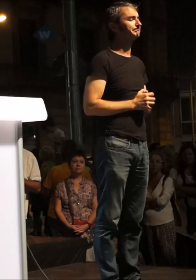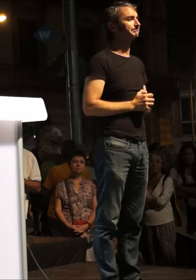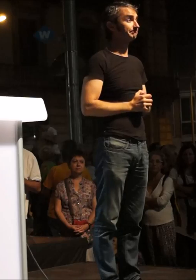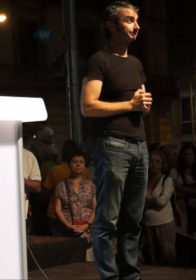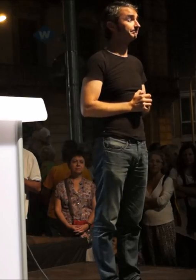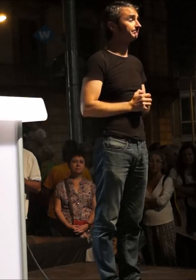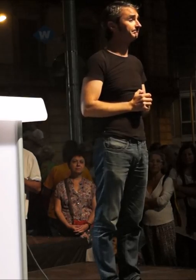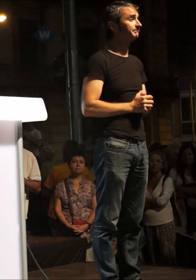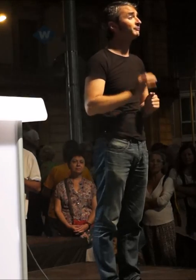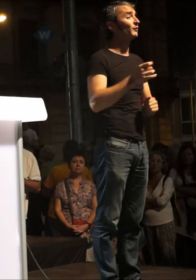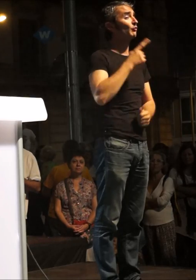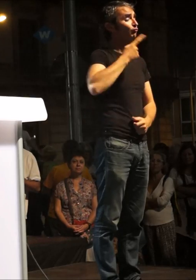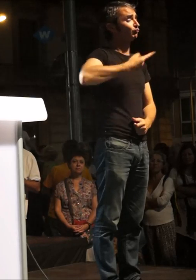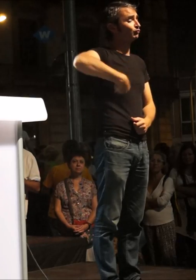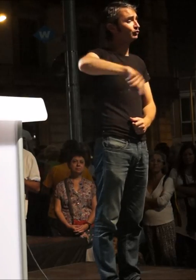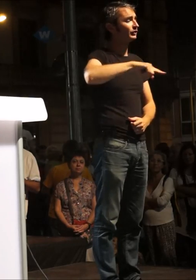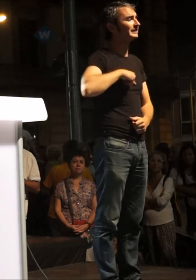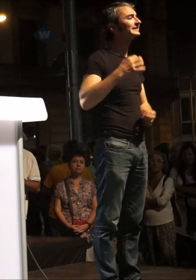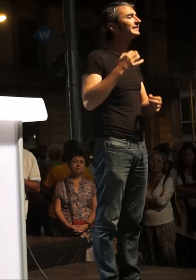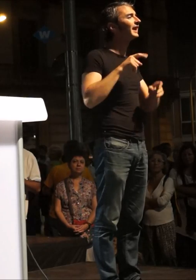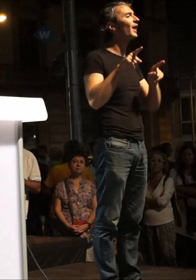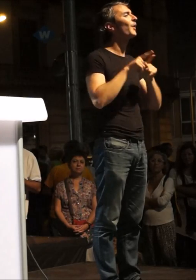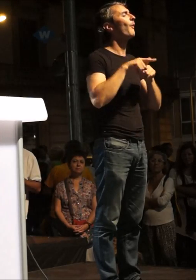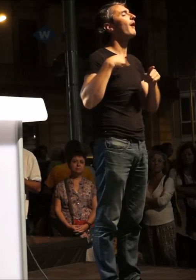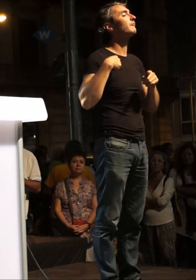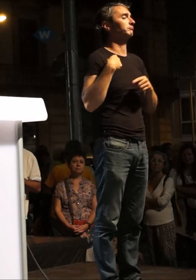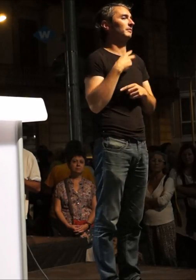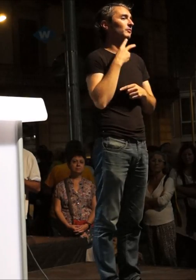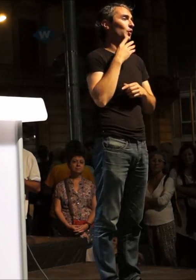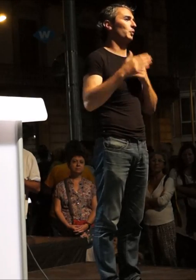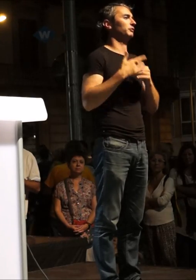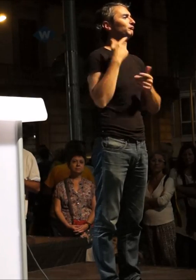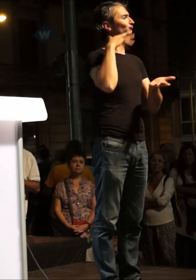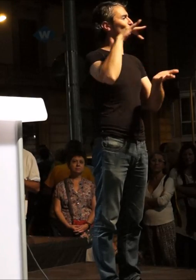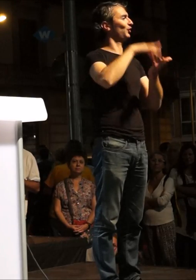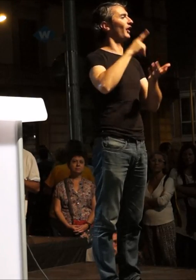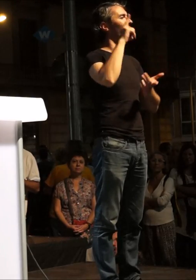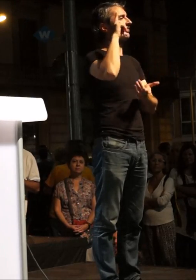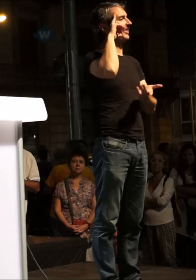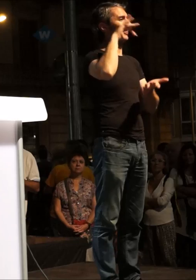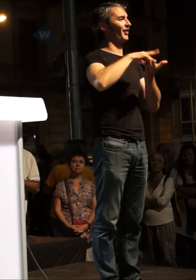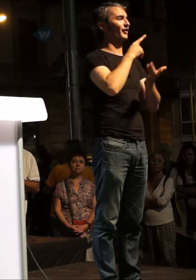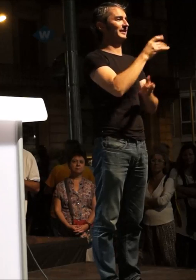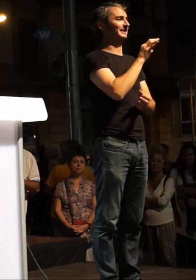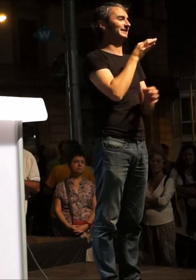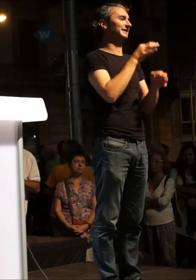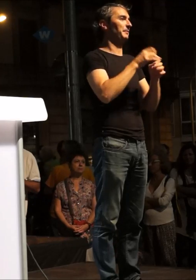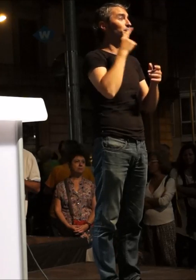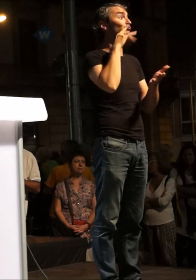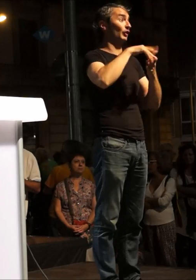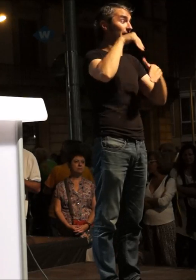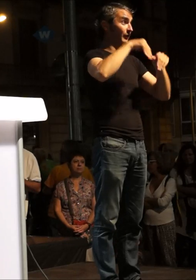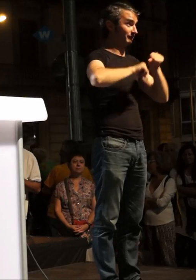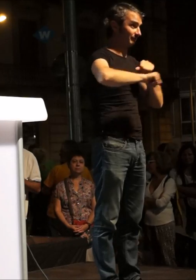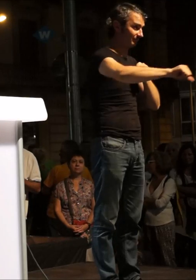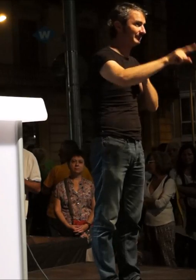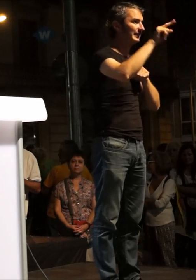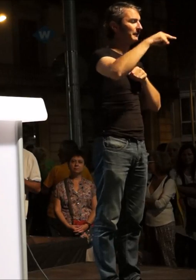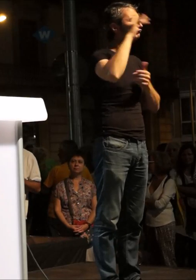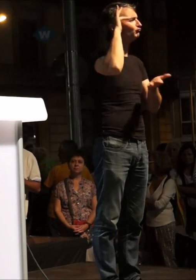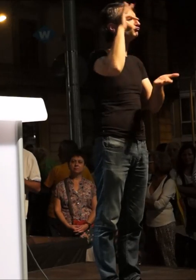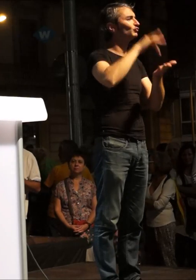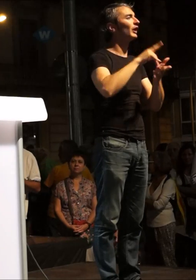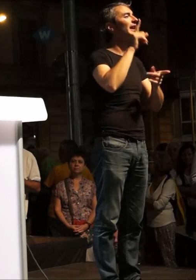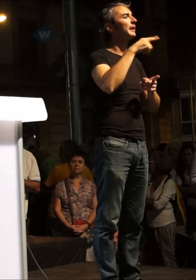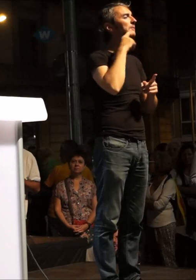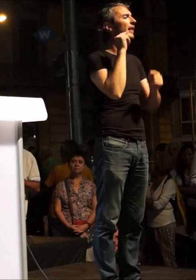Bé, nosaltres volem encarar avui els parlaments d'una diada marcada per als debats electorals, d'una diada també marcada per